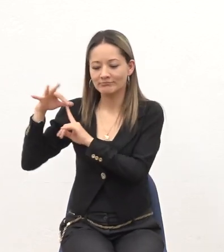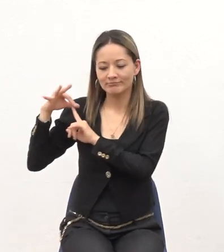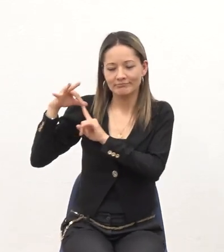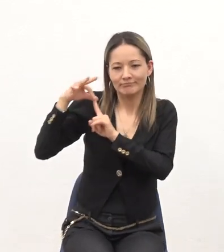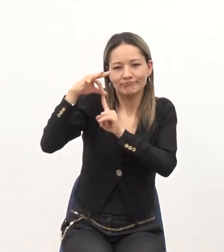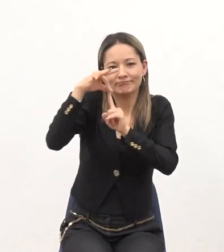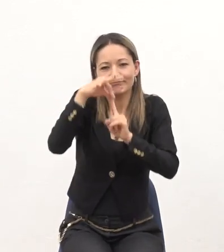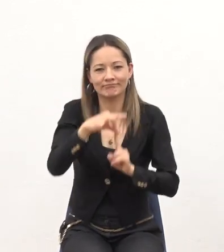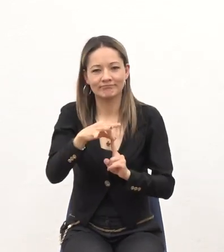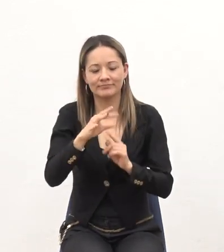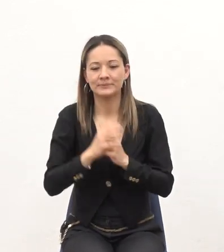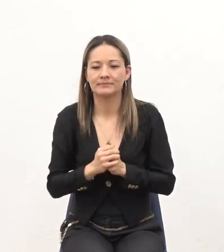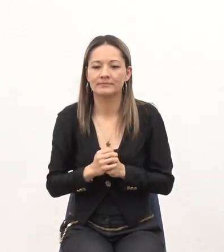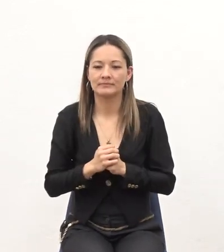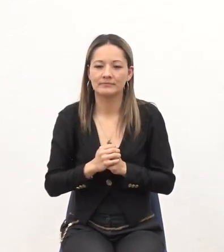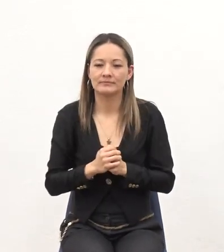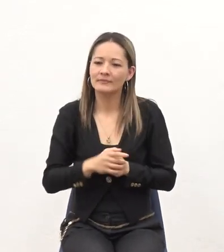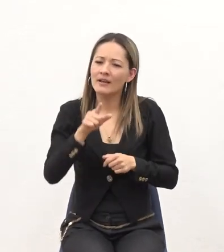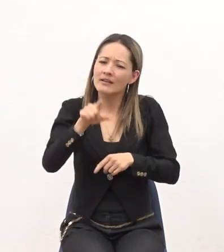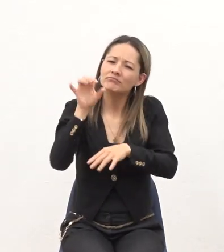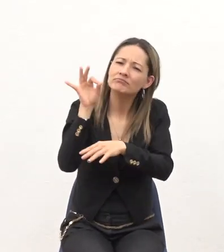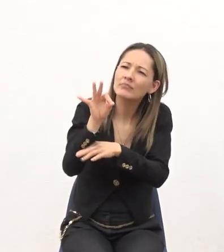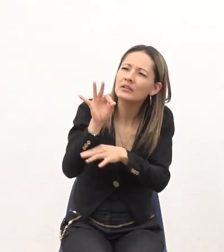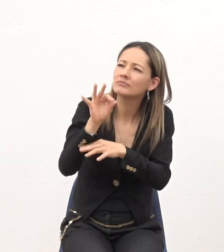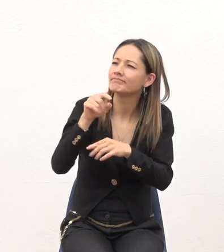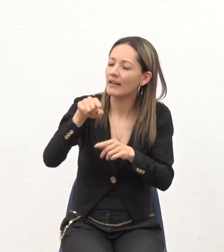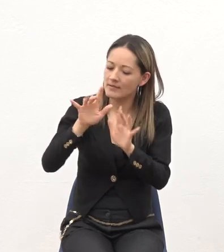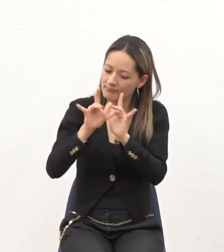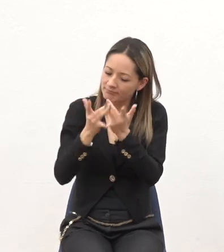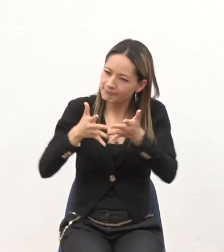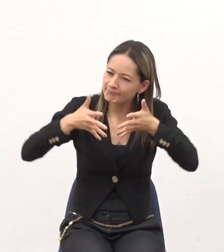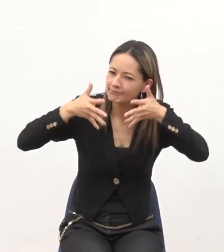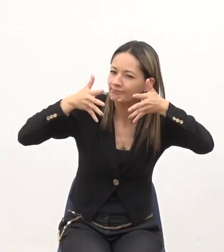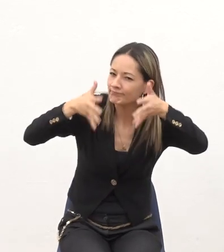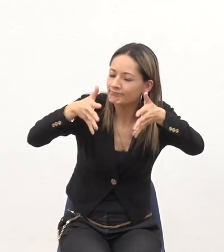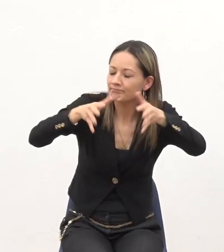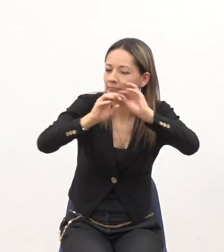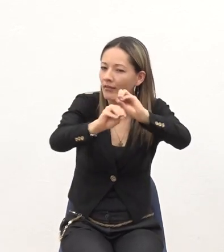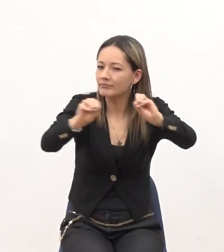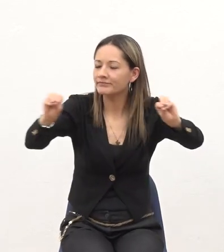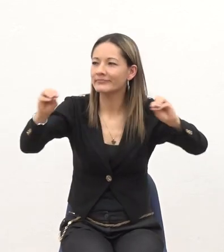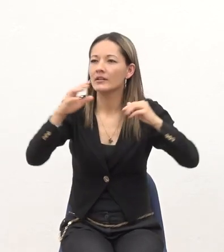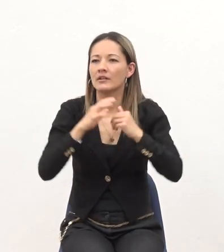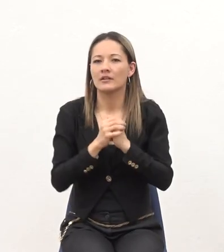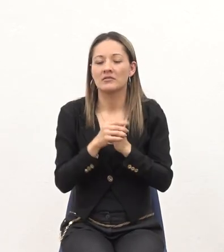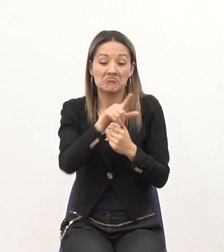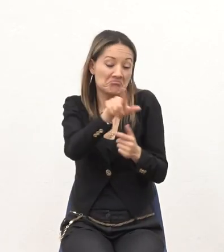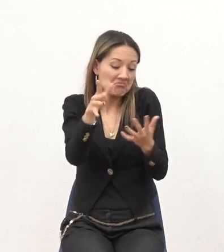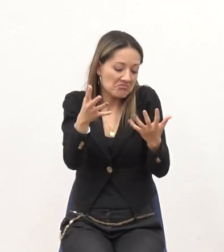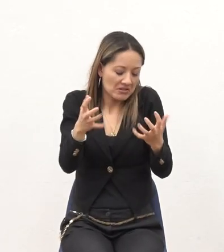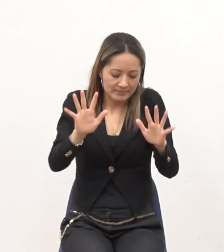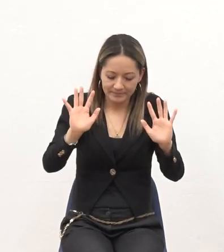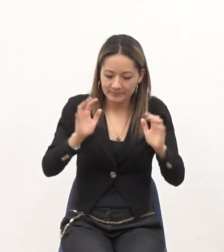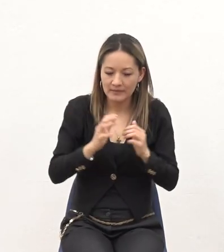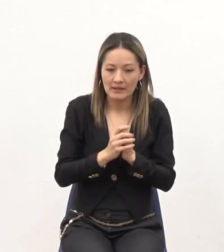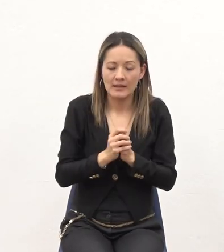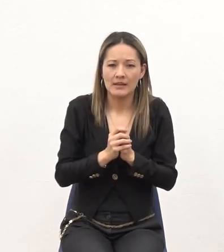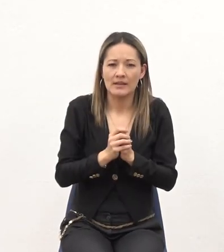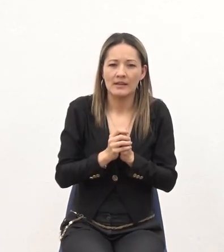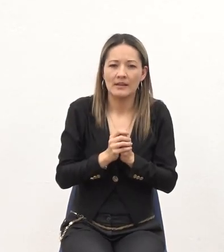Y esta predicación, esta palabra, este mensaje Como lo quiera llamar usted Surgió